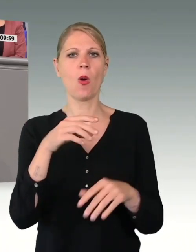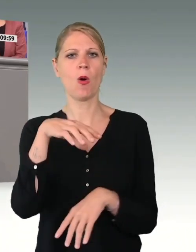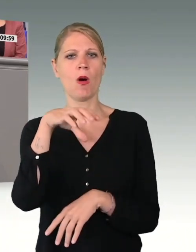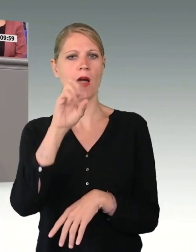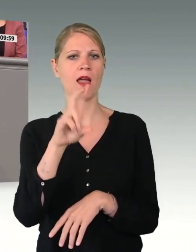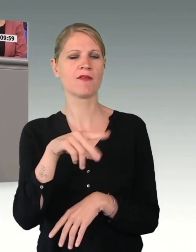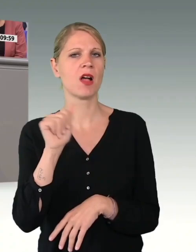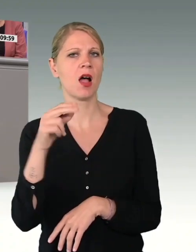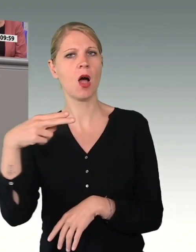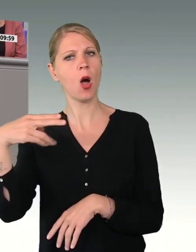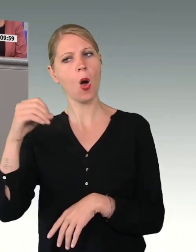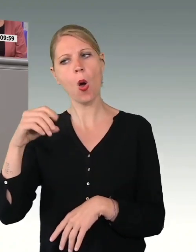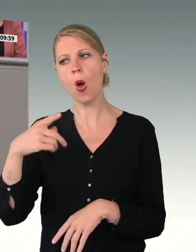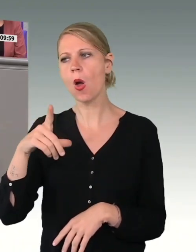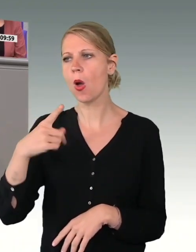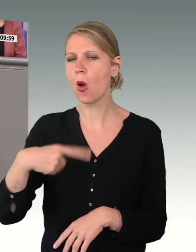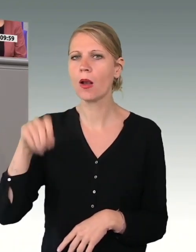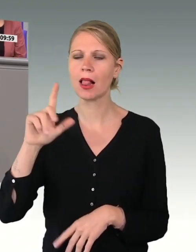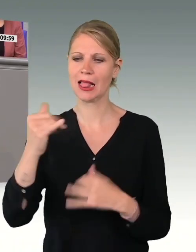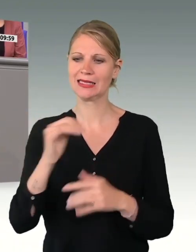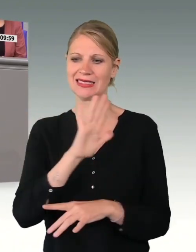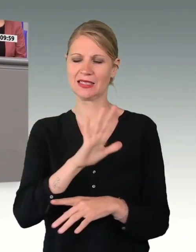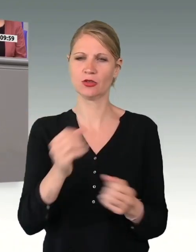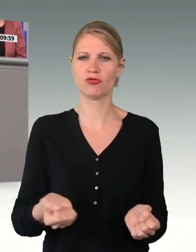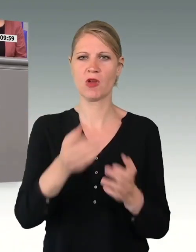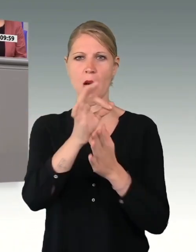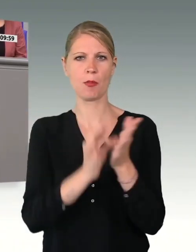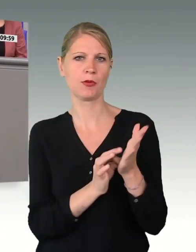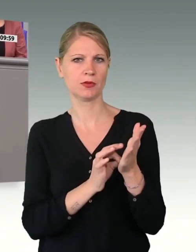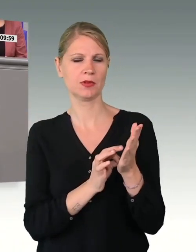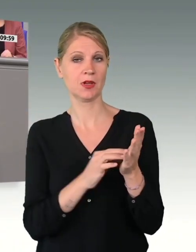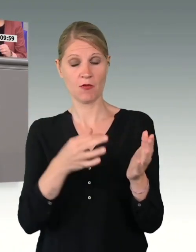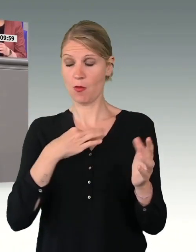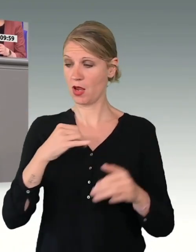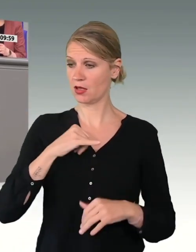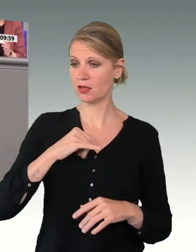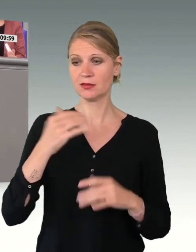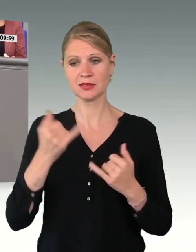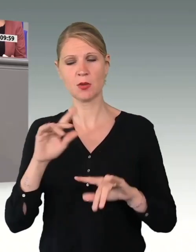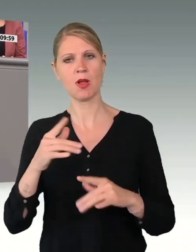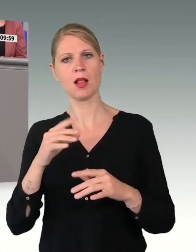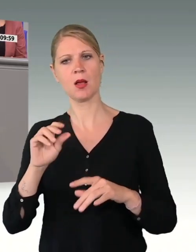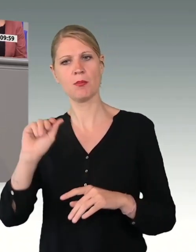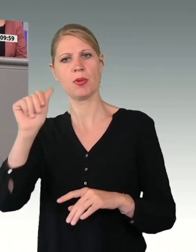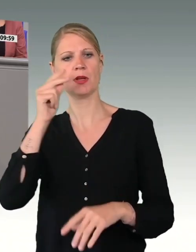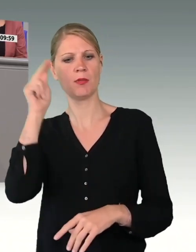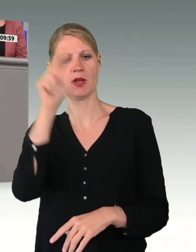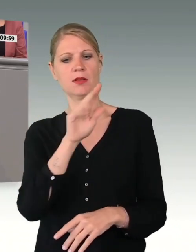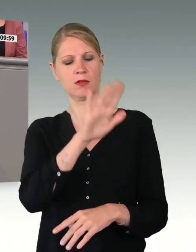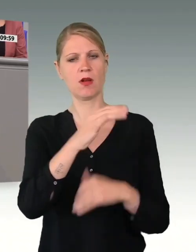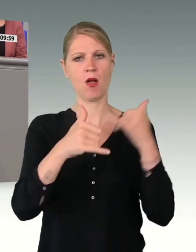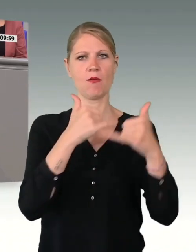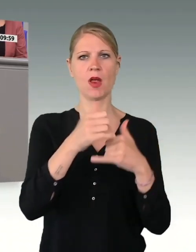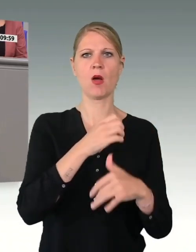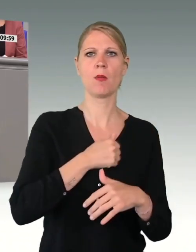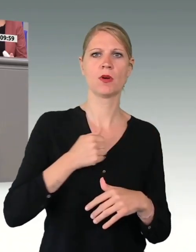Schwerpunkte gesetzt. Vor allem begrüße ich die besondere Betrachtung der Situation von Frauen in der Bundeswehr sowie den neuen Schwerpunkt der